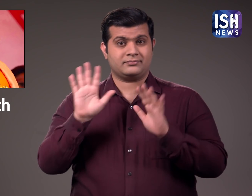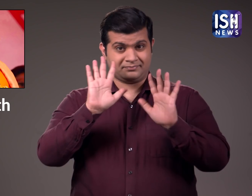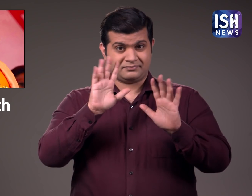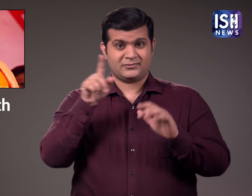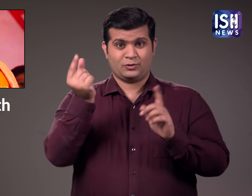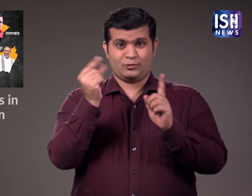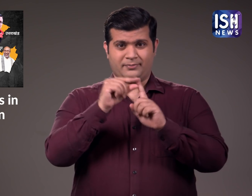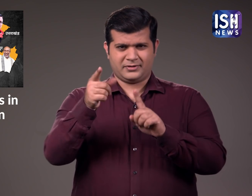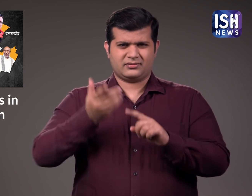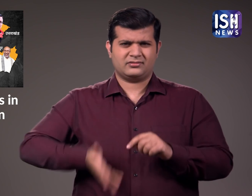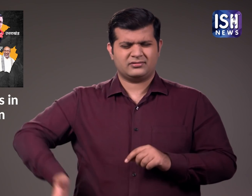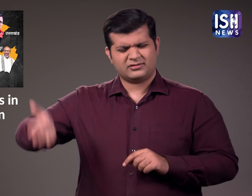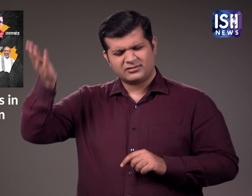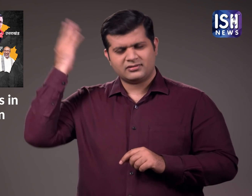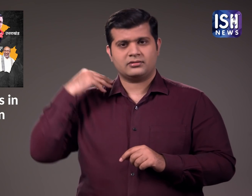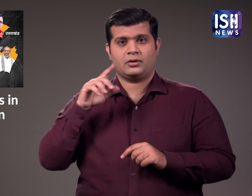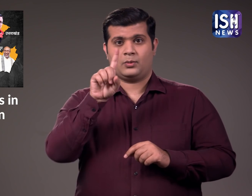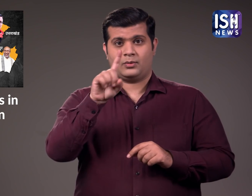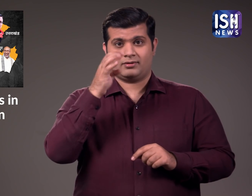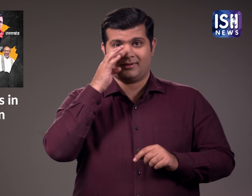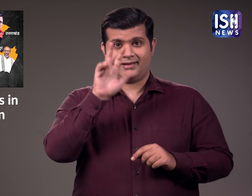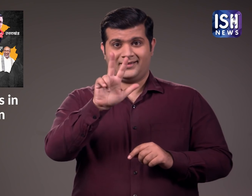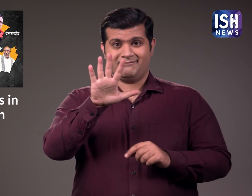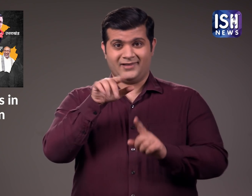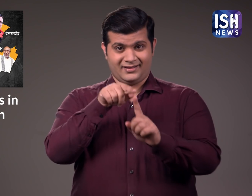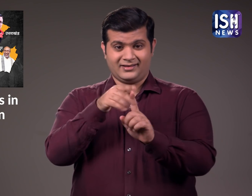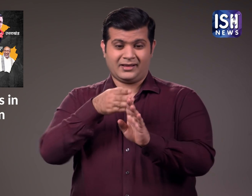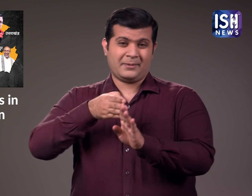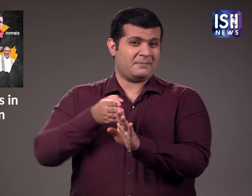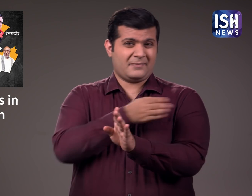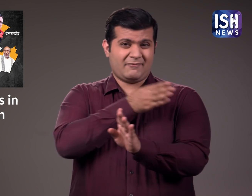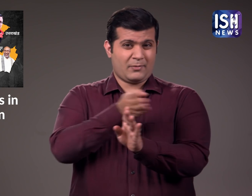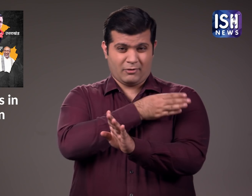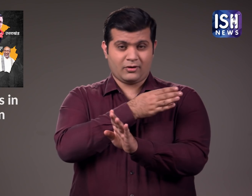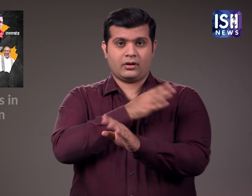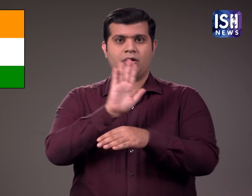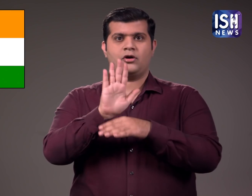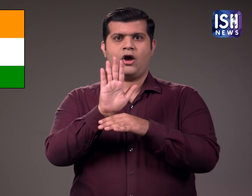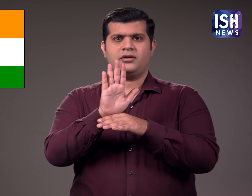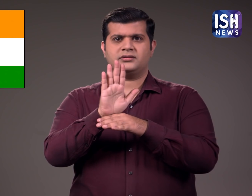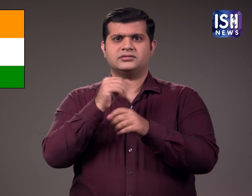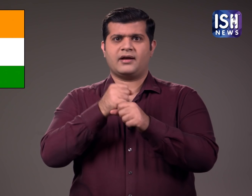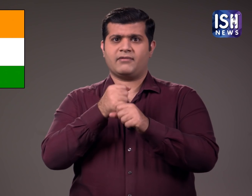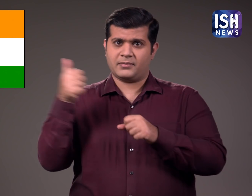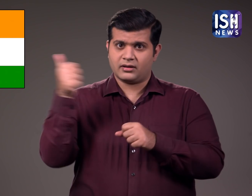यूपी में 1985 से पहले कॉंग्रेस लगातार कई बार सरकार बनाने में सफल रही थी